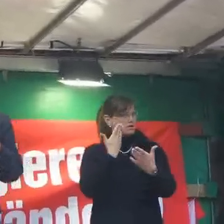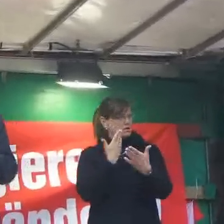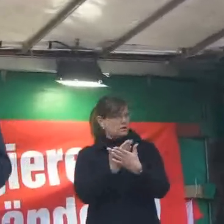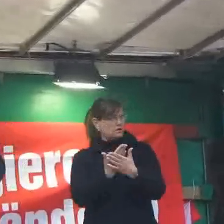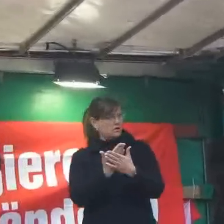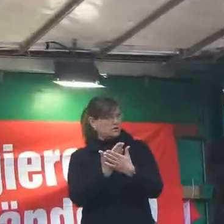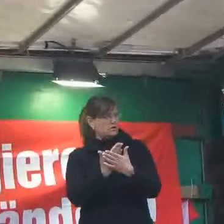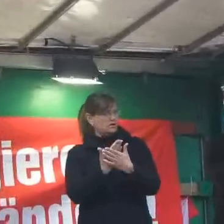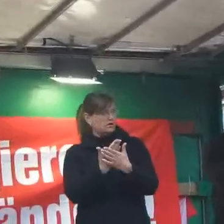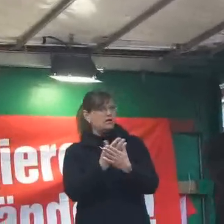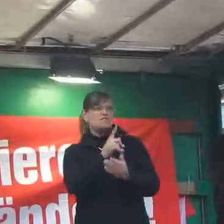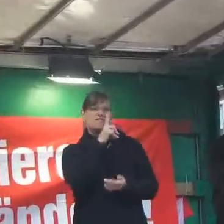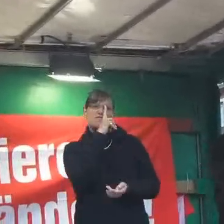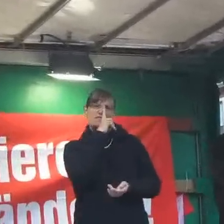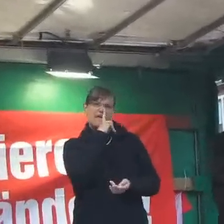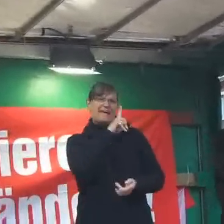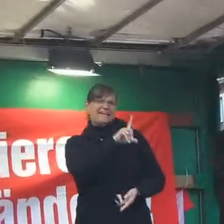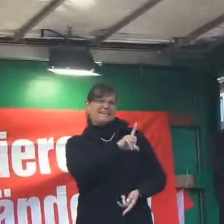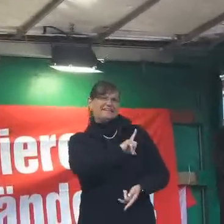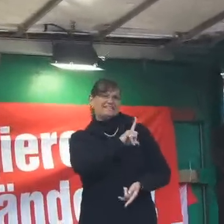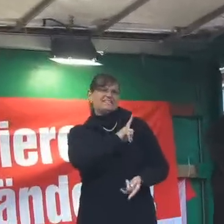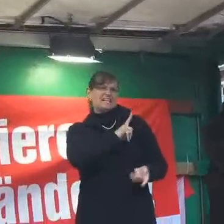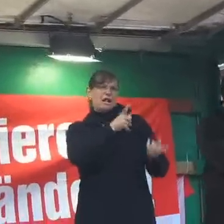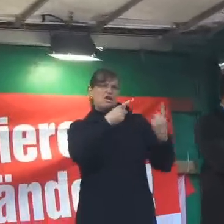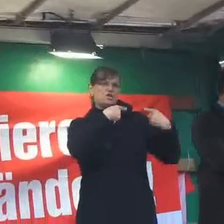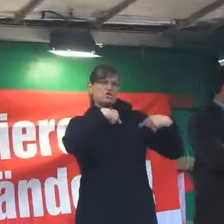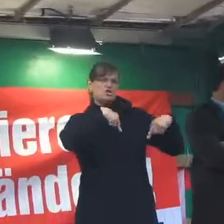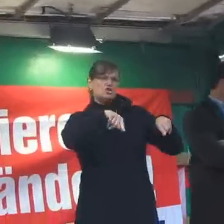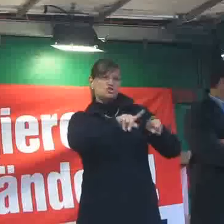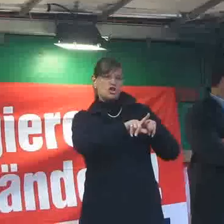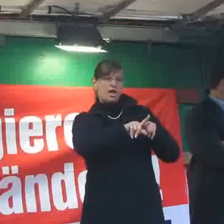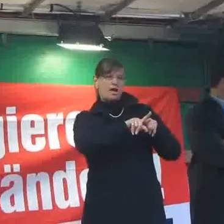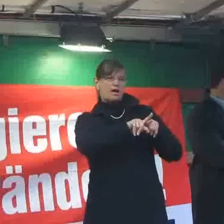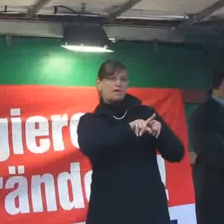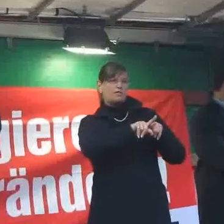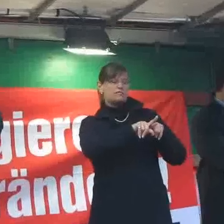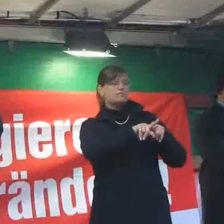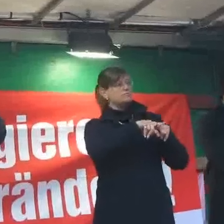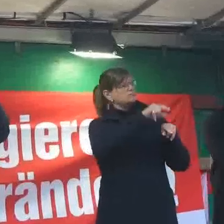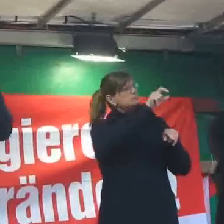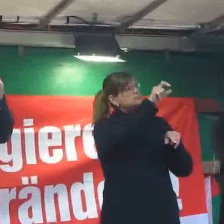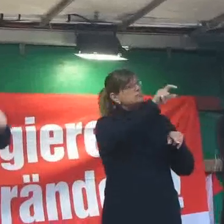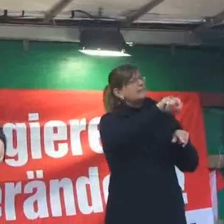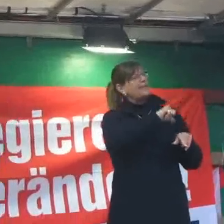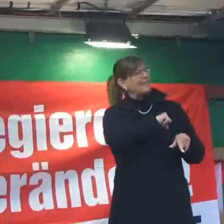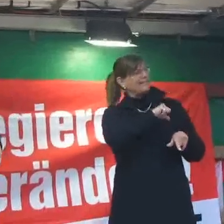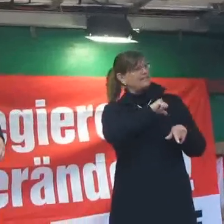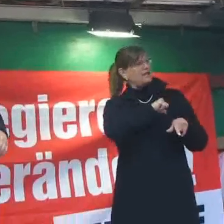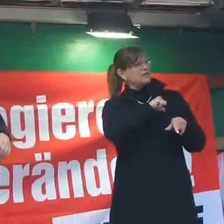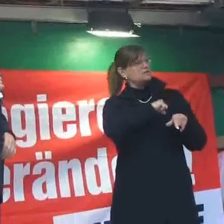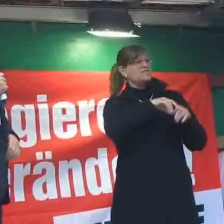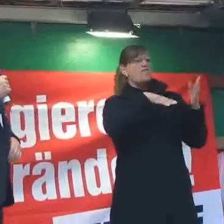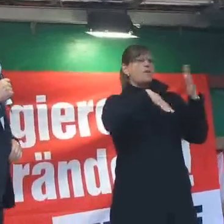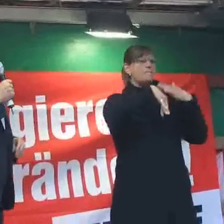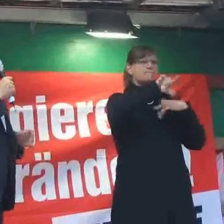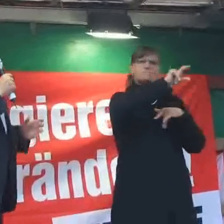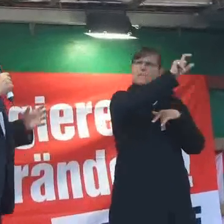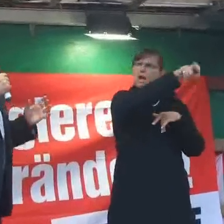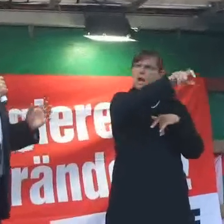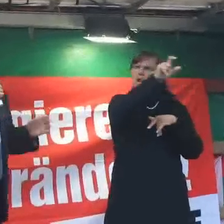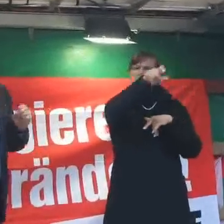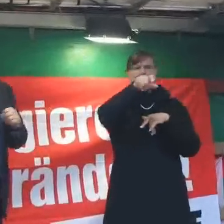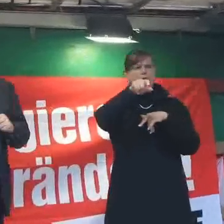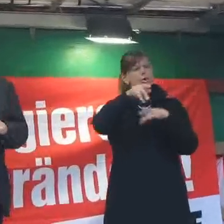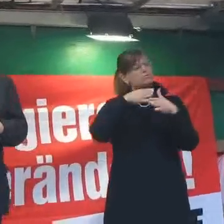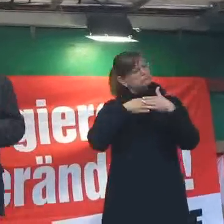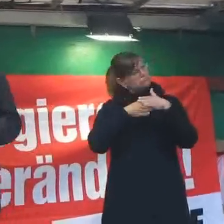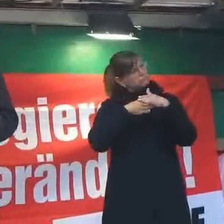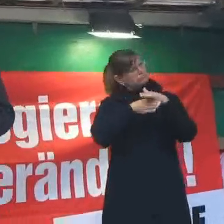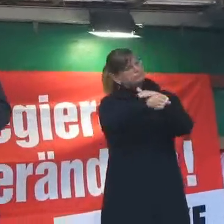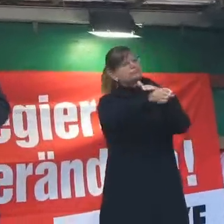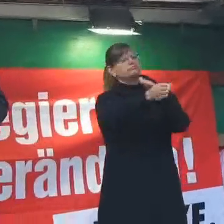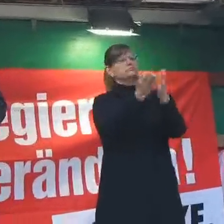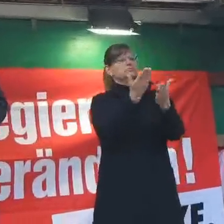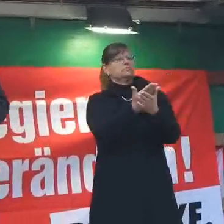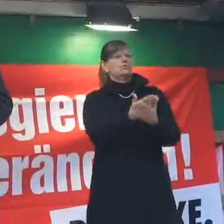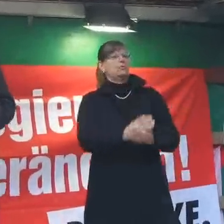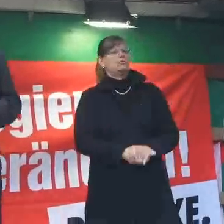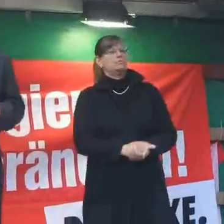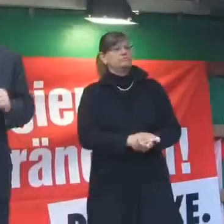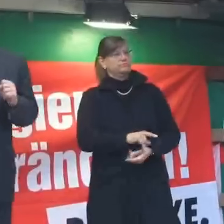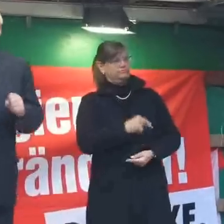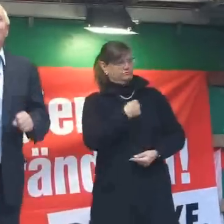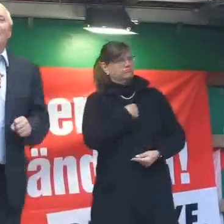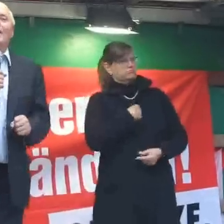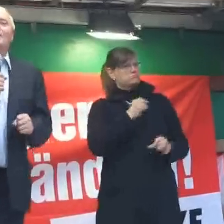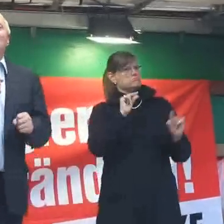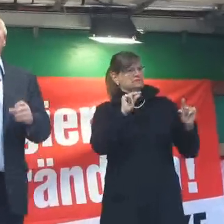wenn in einer Gesellschaft sich die Interessen der Mehrheit durchsetzen. Und nun will ich Sie überraschen, wenn